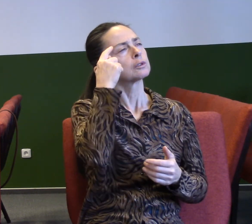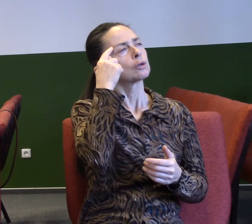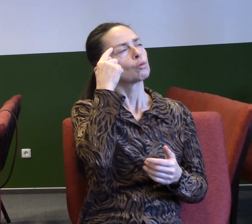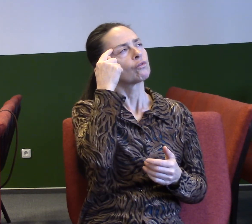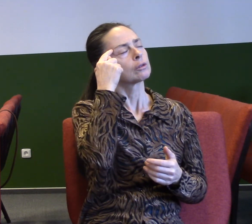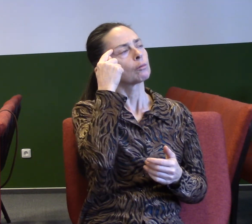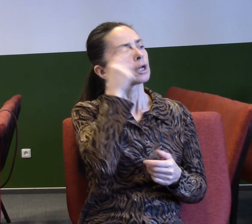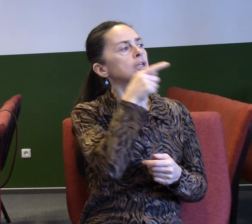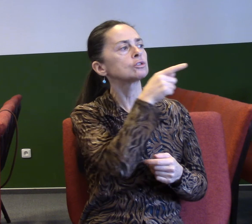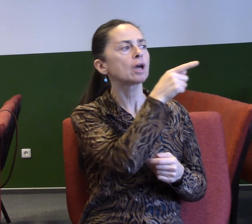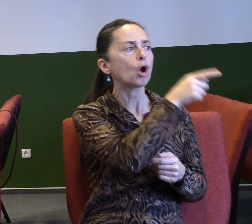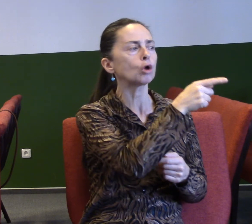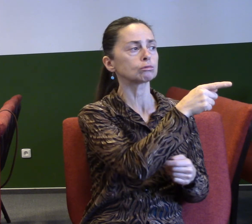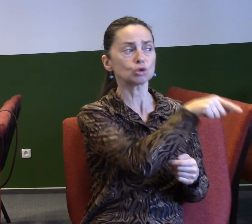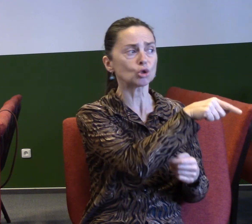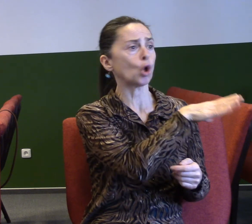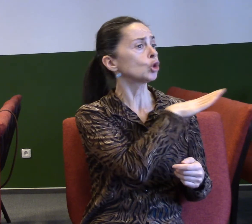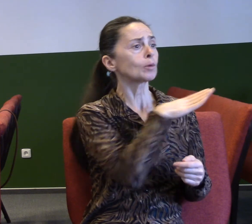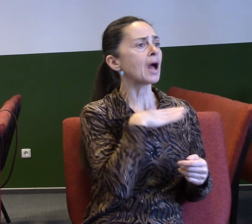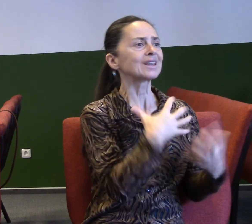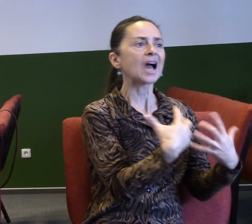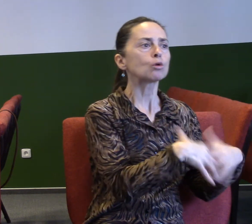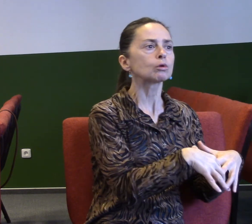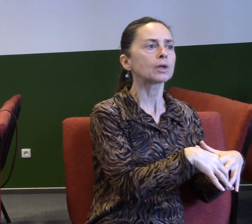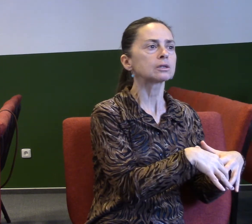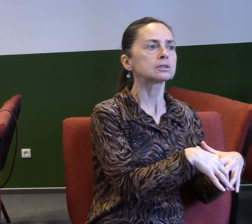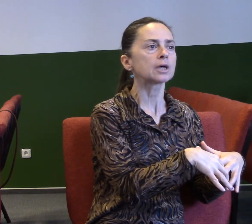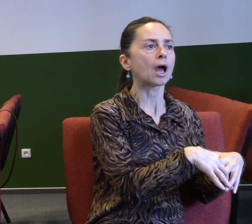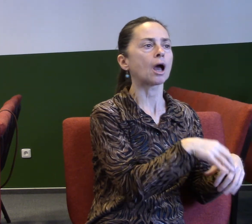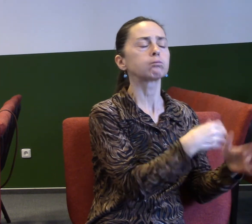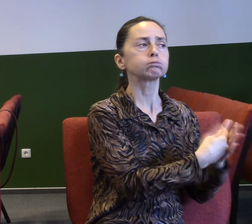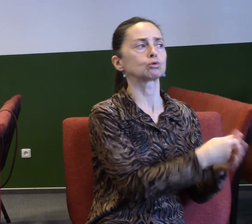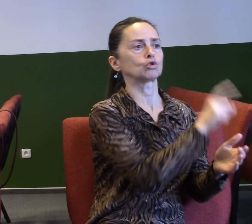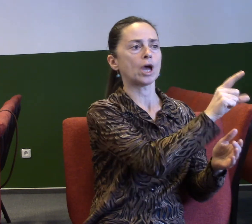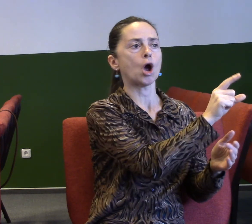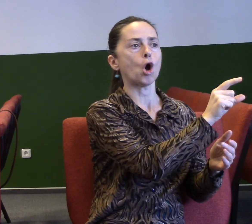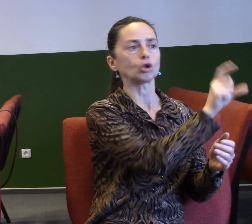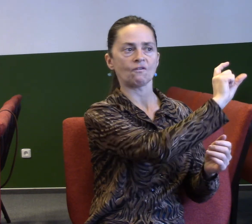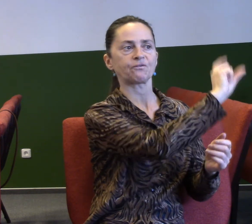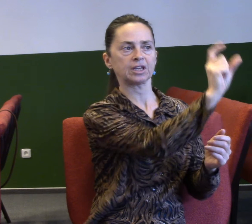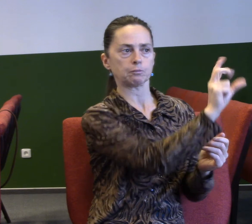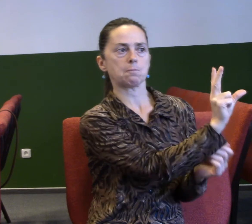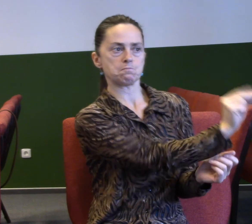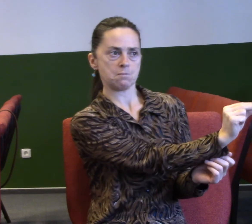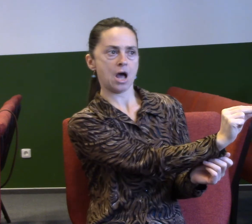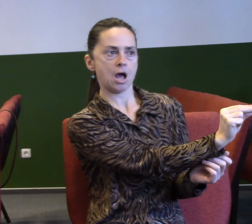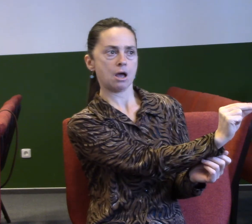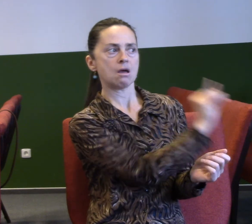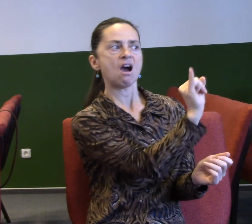on to očekává automaticky od ostatních. Někdy to je o tom, že jsme žili v nějakém prostředí rodiny,